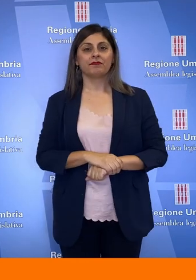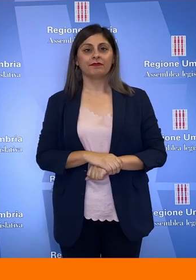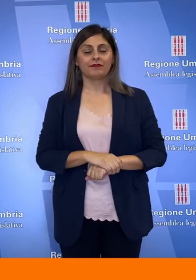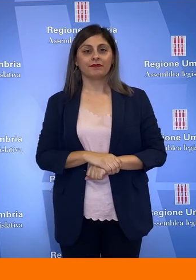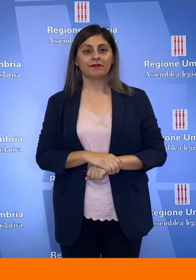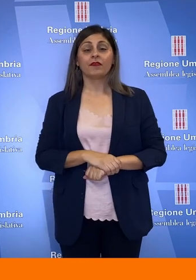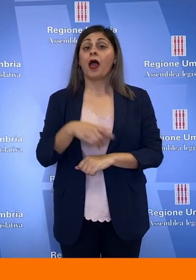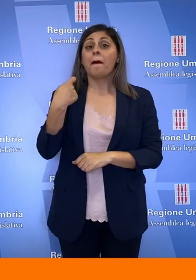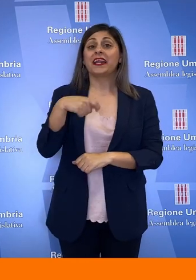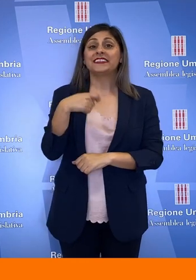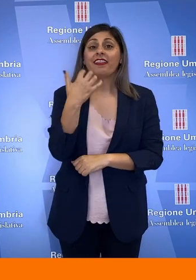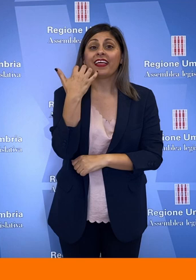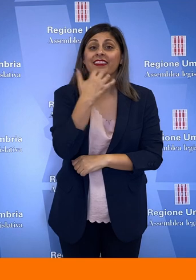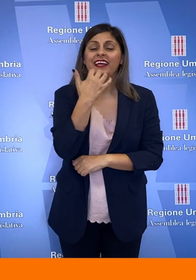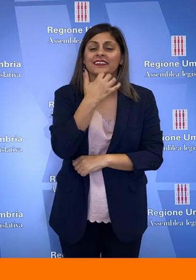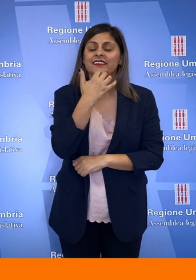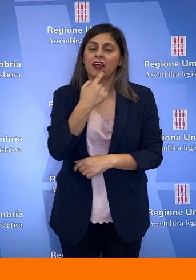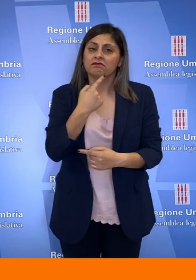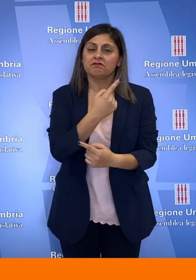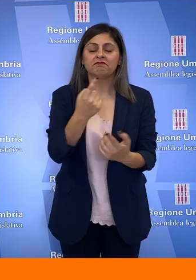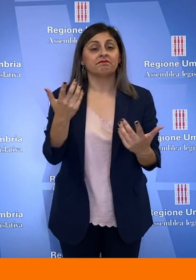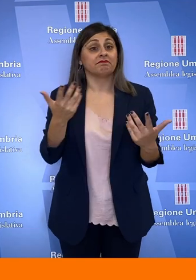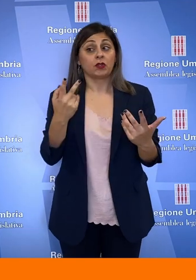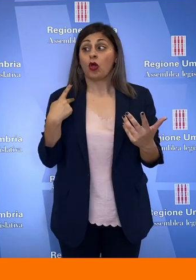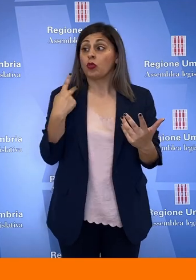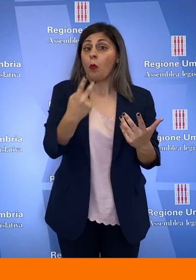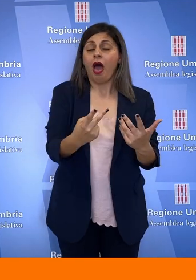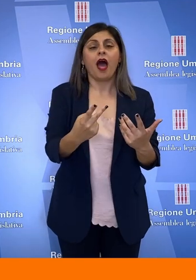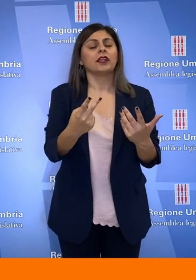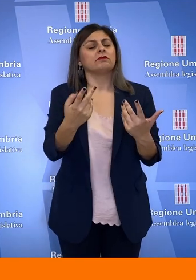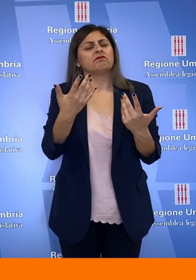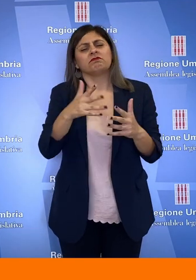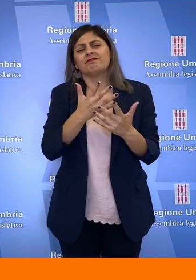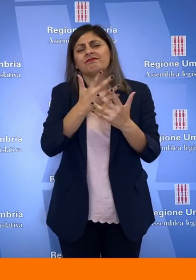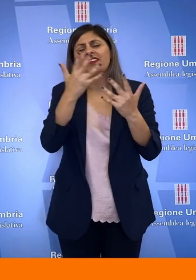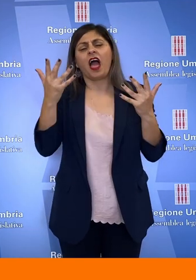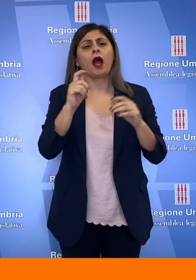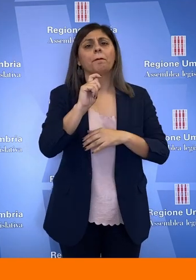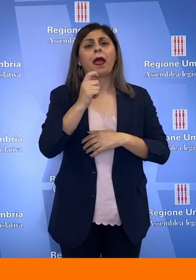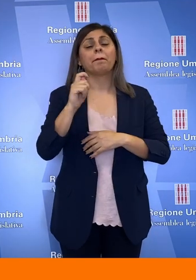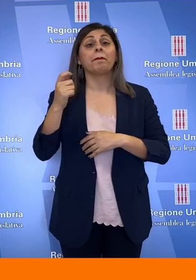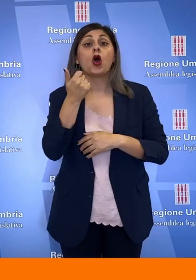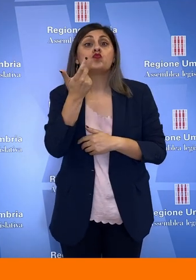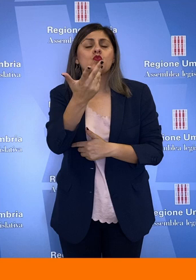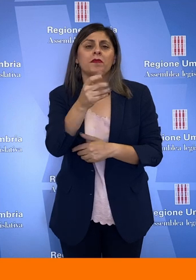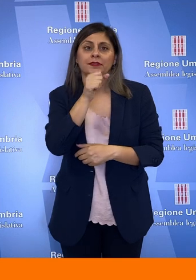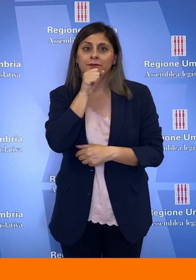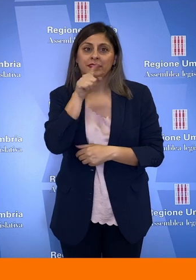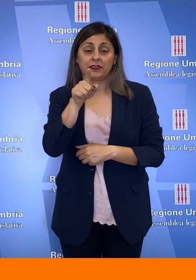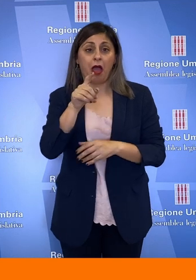La presidente Donatella Tesei ha evidenziato che in questi due anni ci sono stati innegabili successi numerici. Abbiamo affrontato la pandemia e la